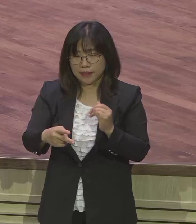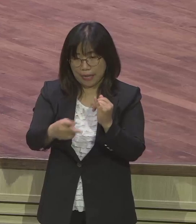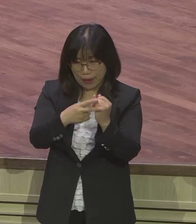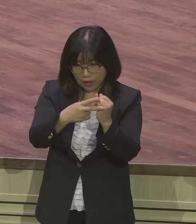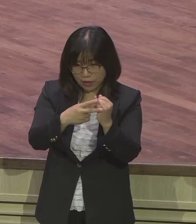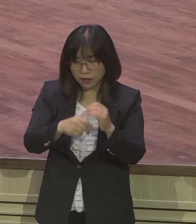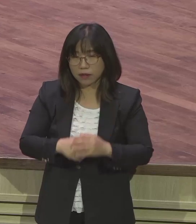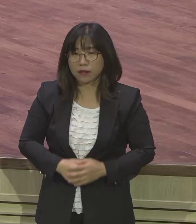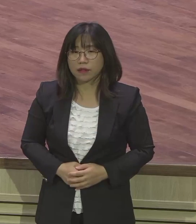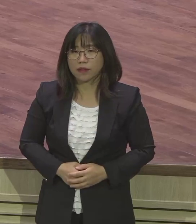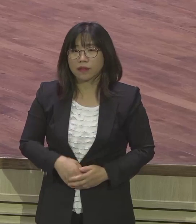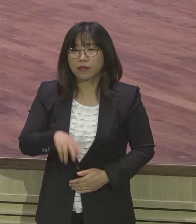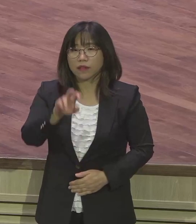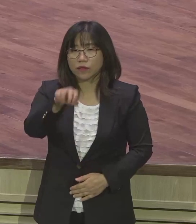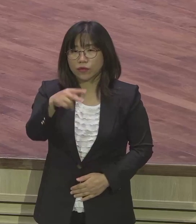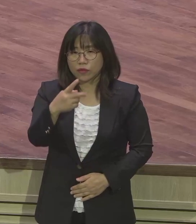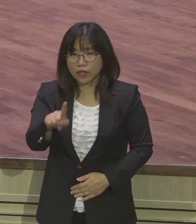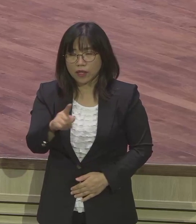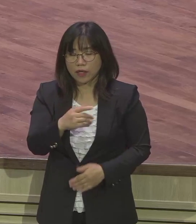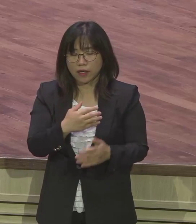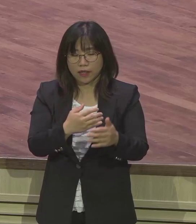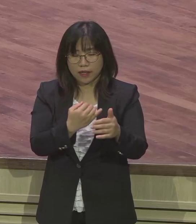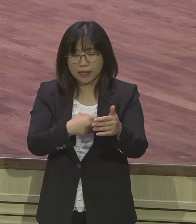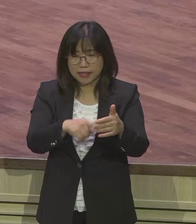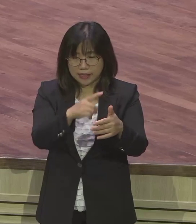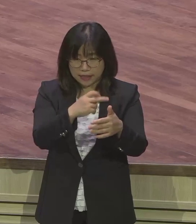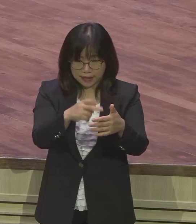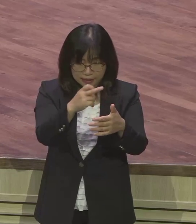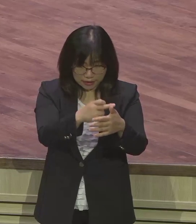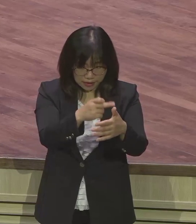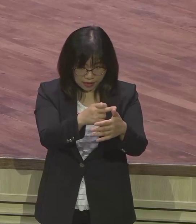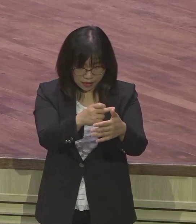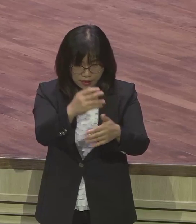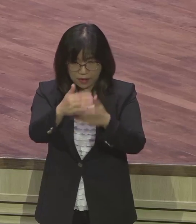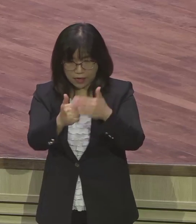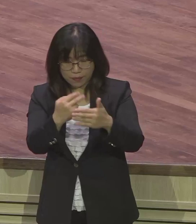장자엘이 여화가 보시기에 악함으로 여화께서 그를 죽이신지라